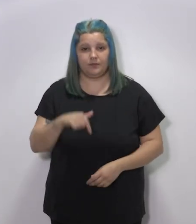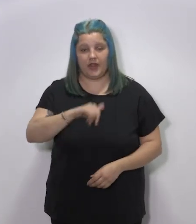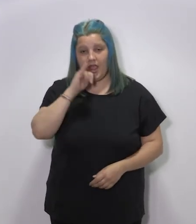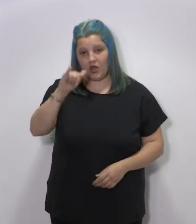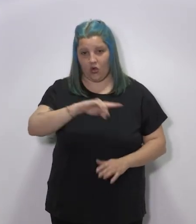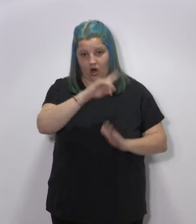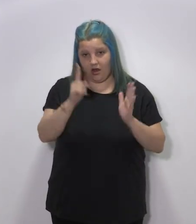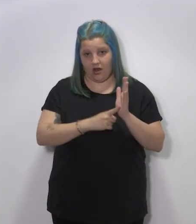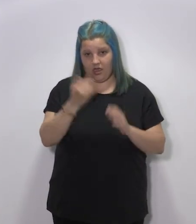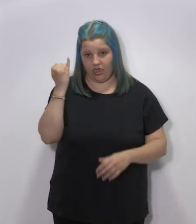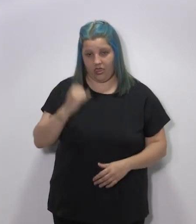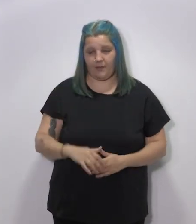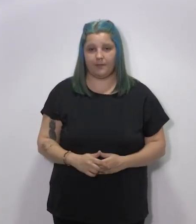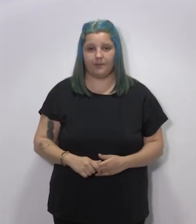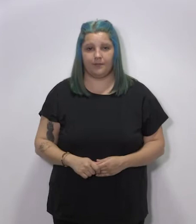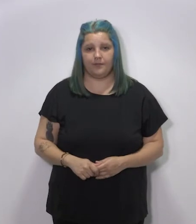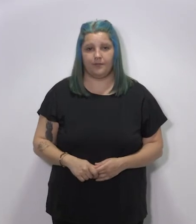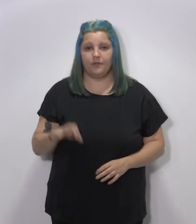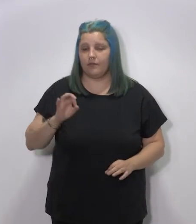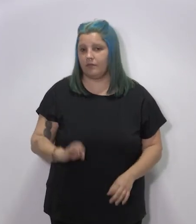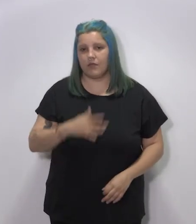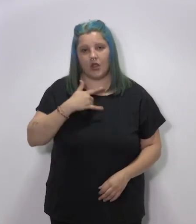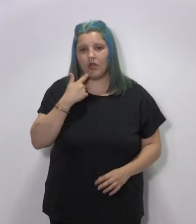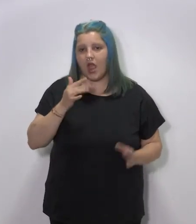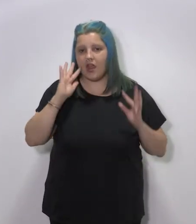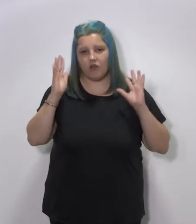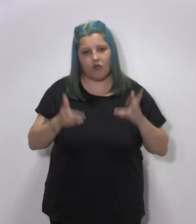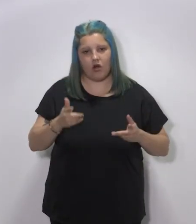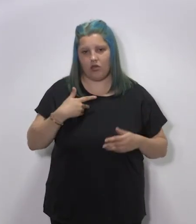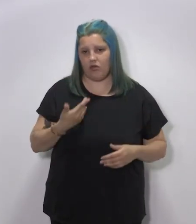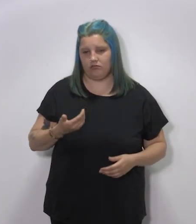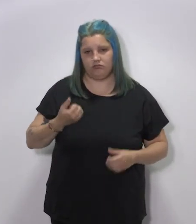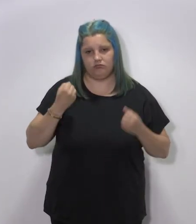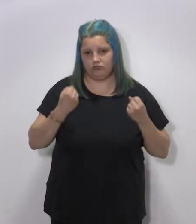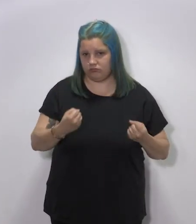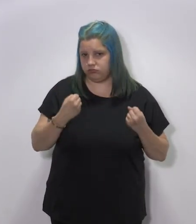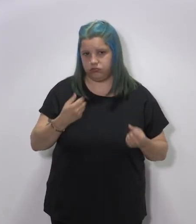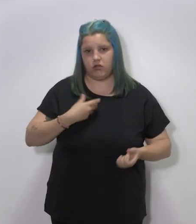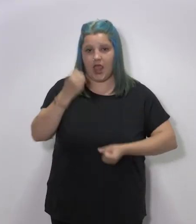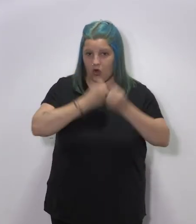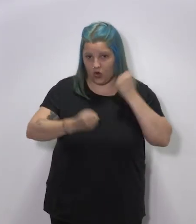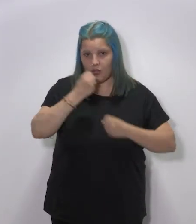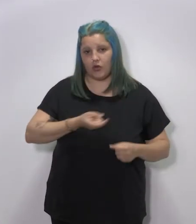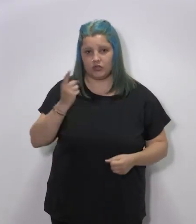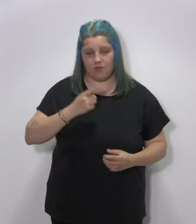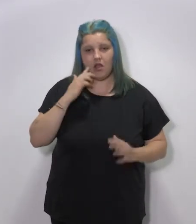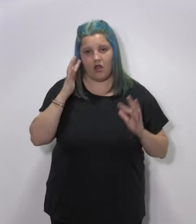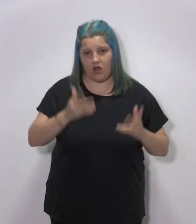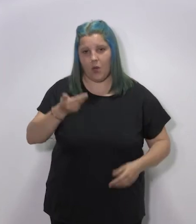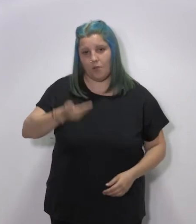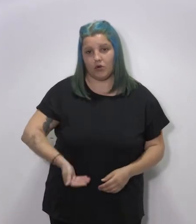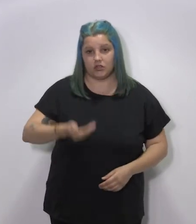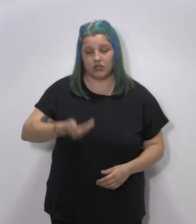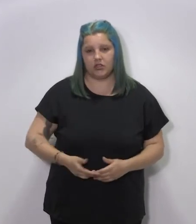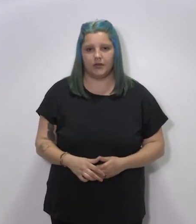centros de nuestra comunidad autónoma. Es, como digo, un esfuerzo muy elevado, un esfuerzo económico